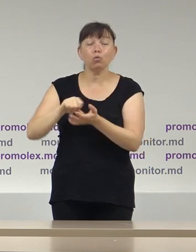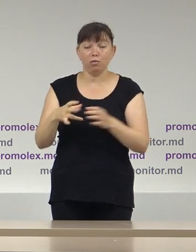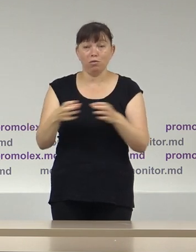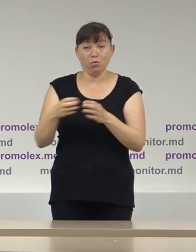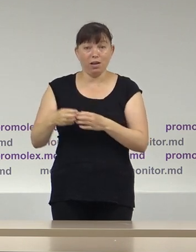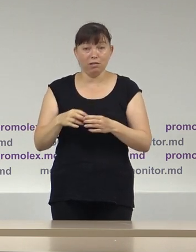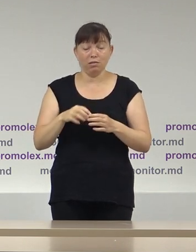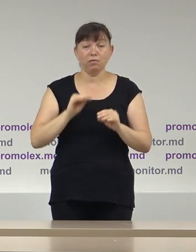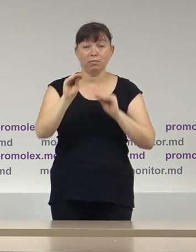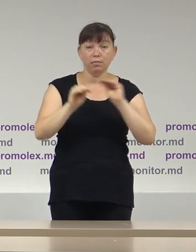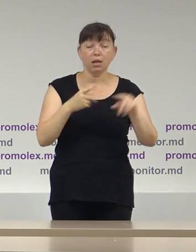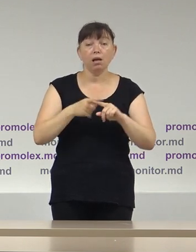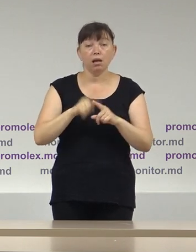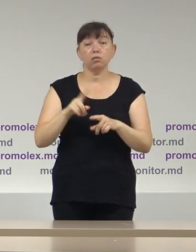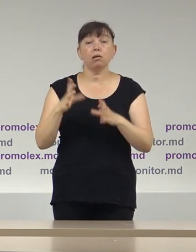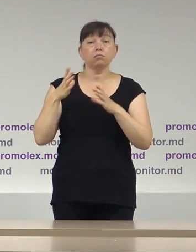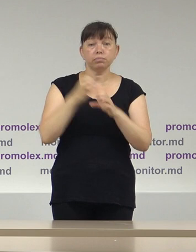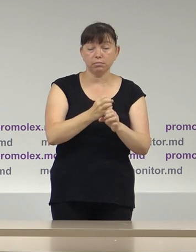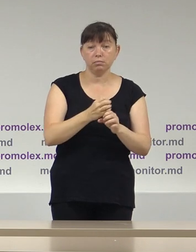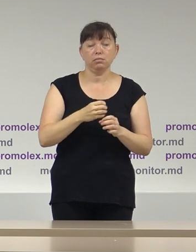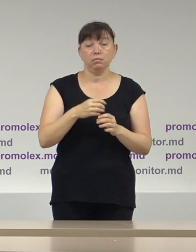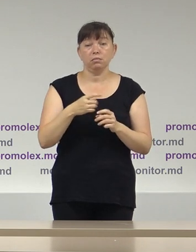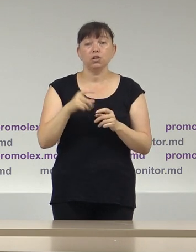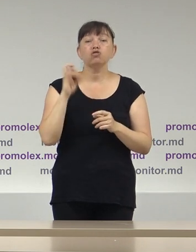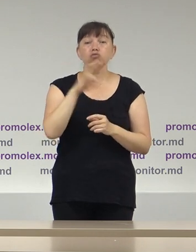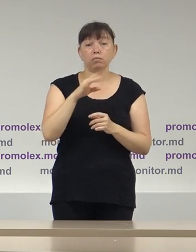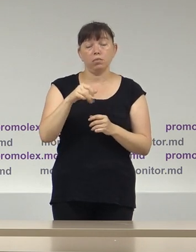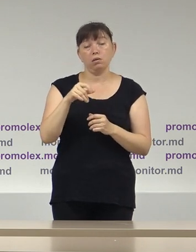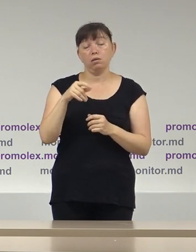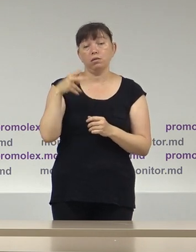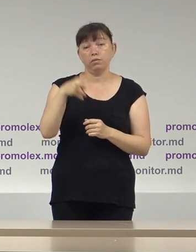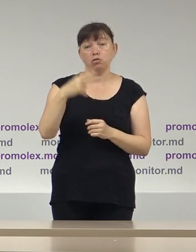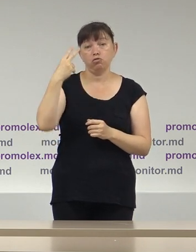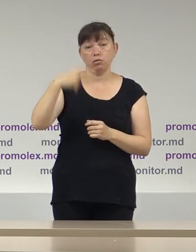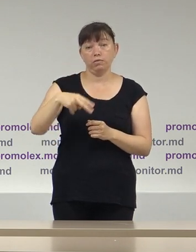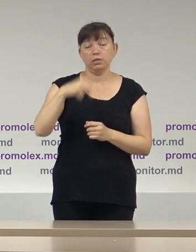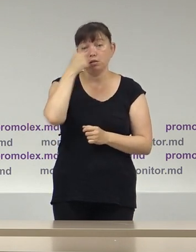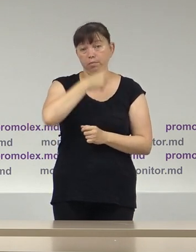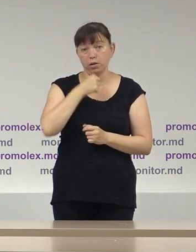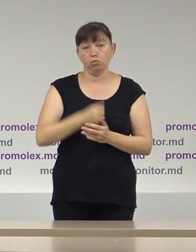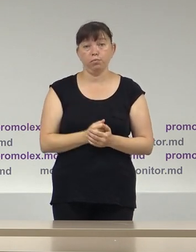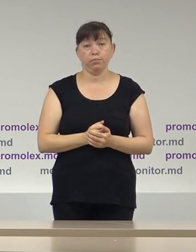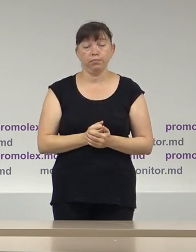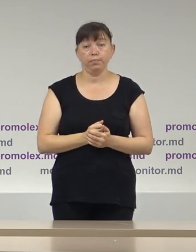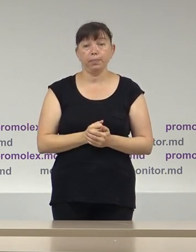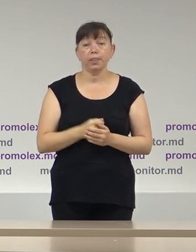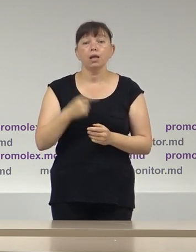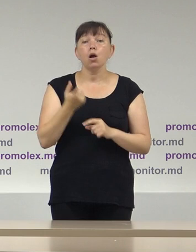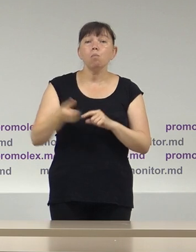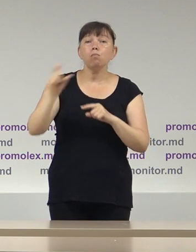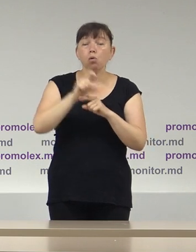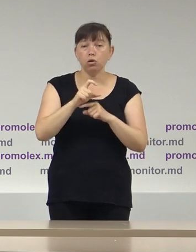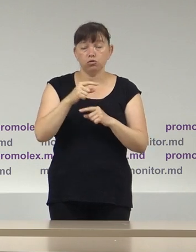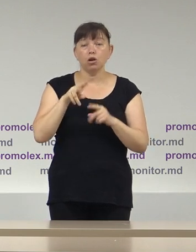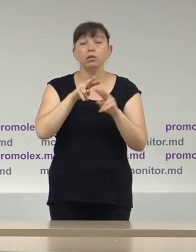cei ce este în descreștere cu 60% față de alegerile prezidențiale din 2020. Cei mai mulți